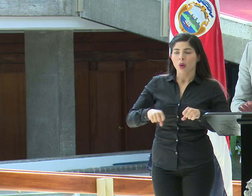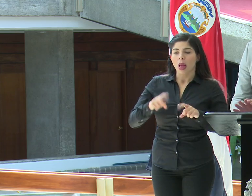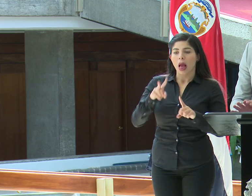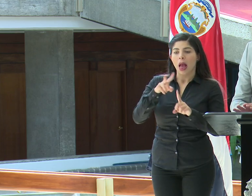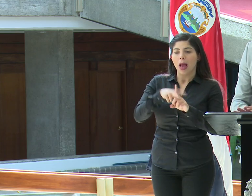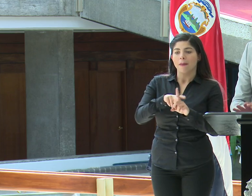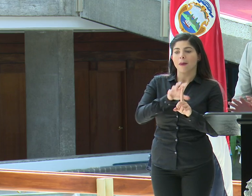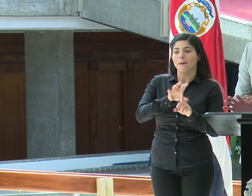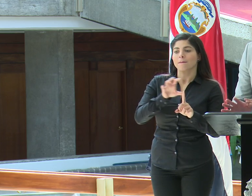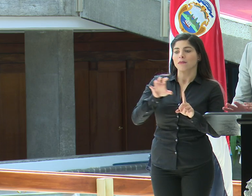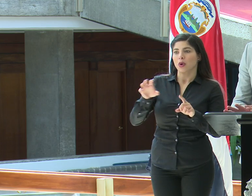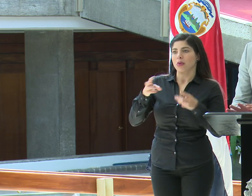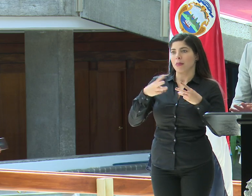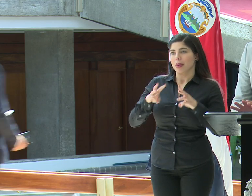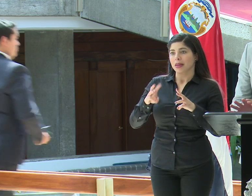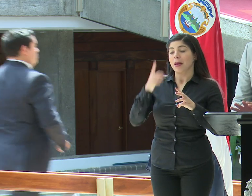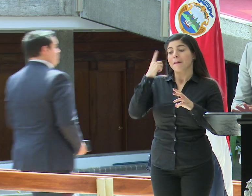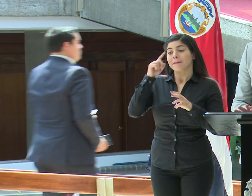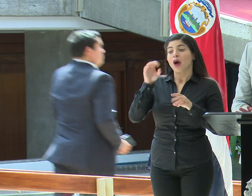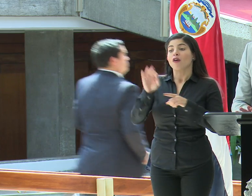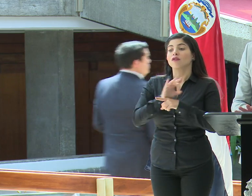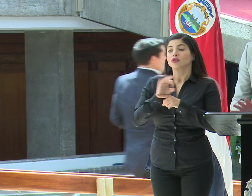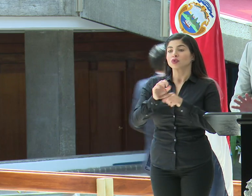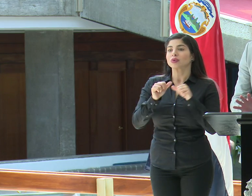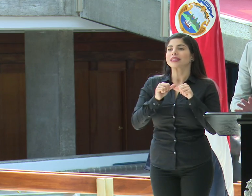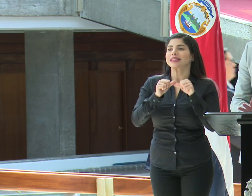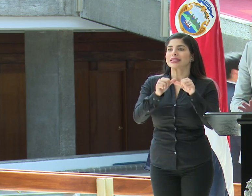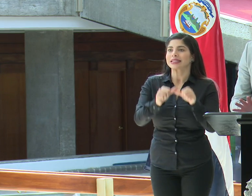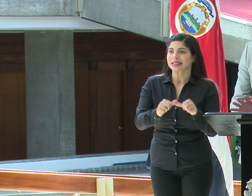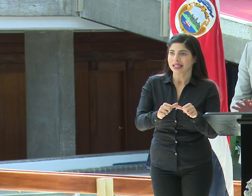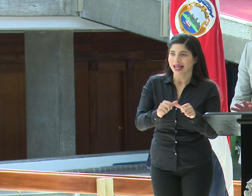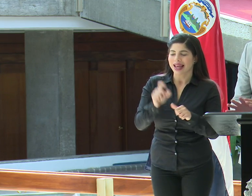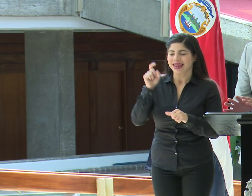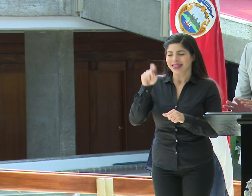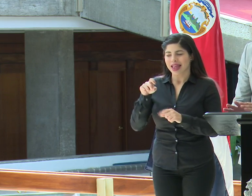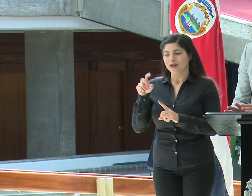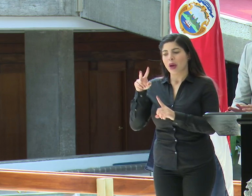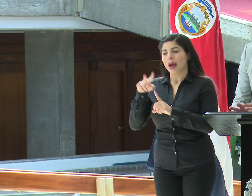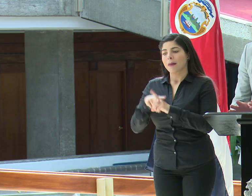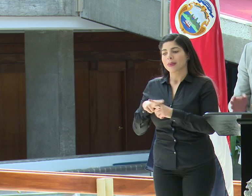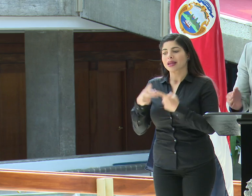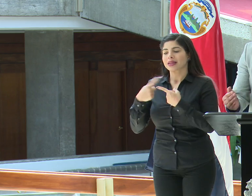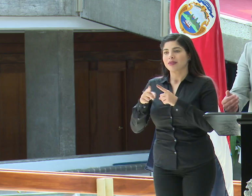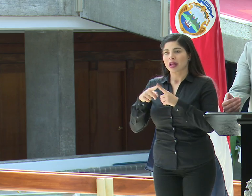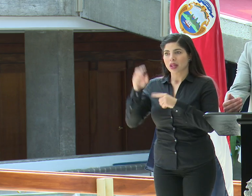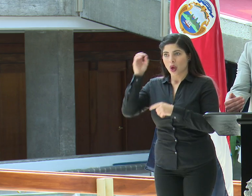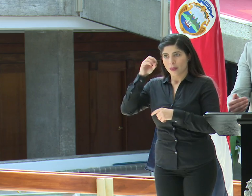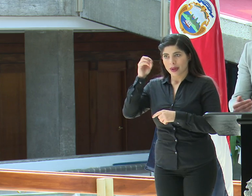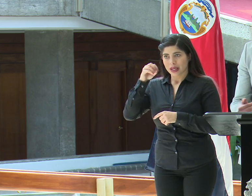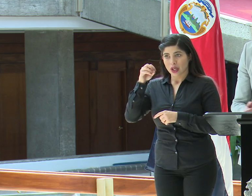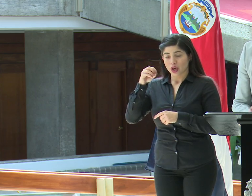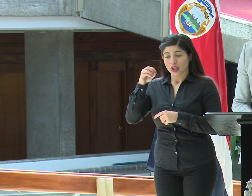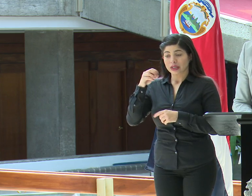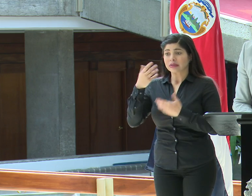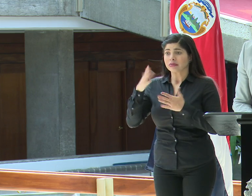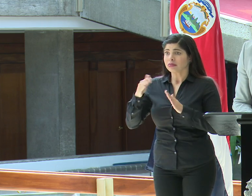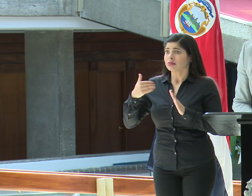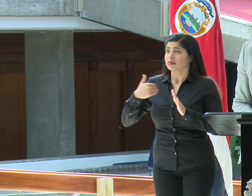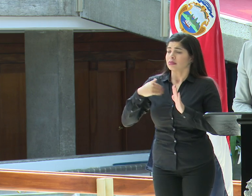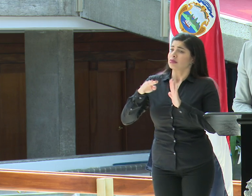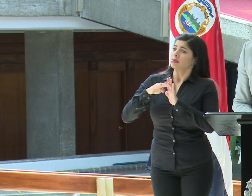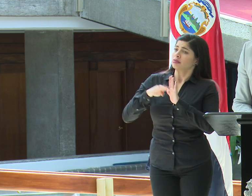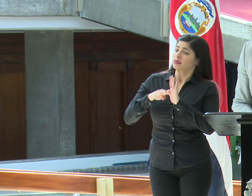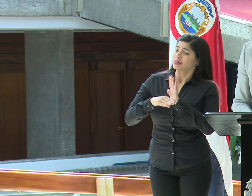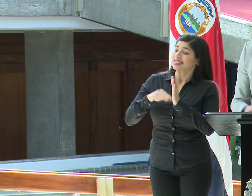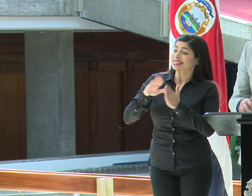que faculten la continuidad en el funcionamiento y tienen que aplicarse diferentes criterios. Ya incluso están los lineamientos para